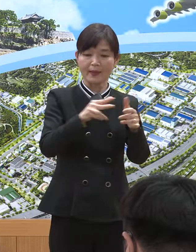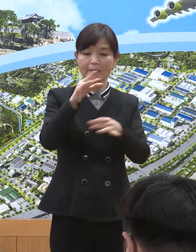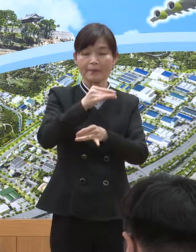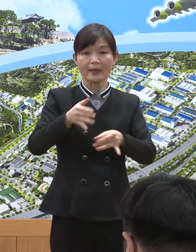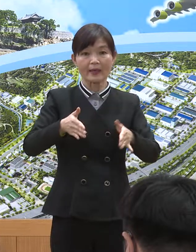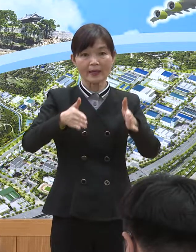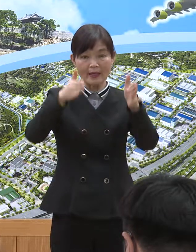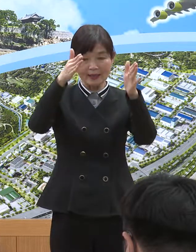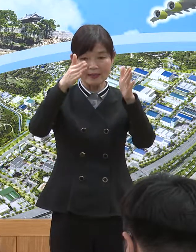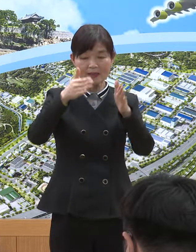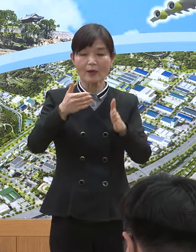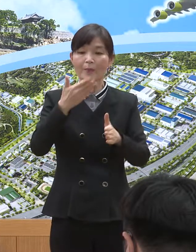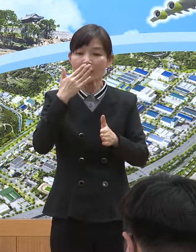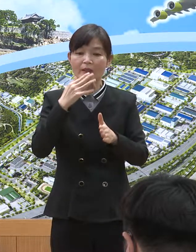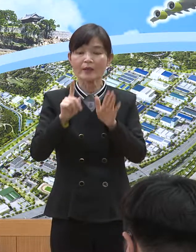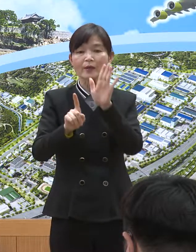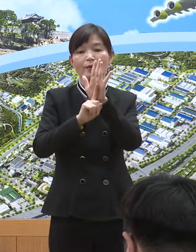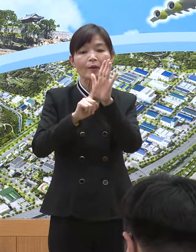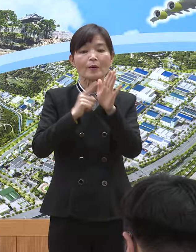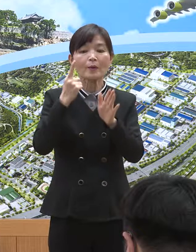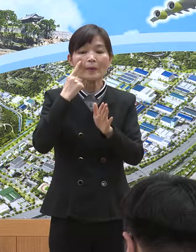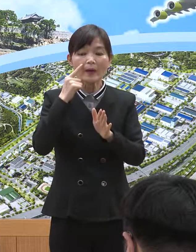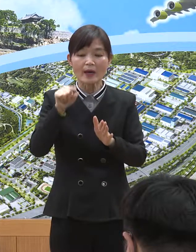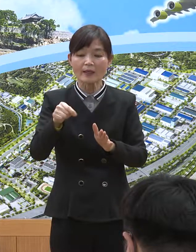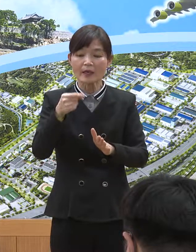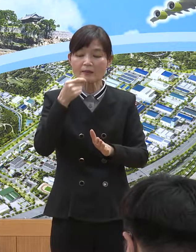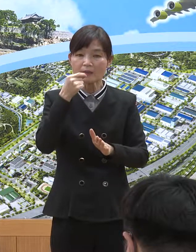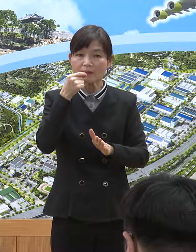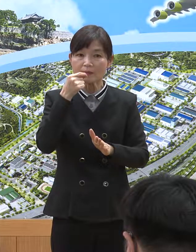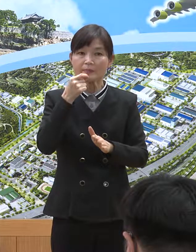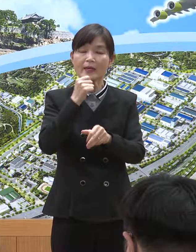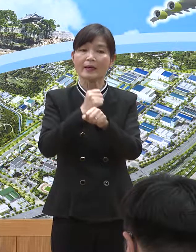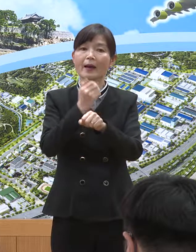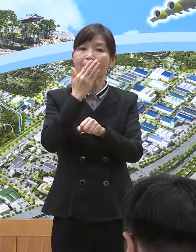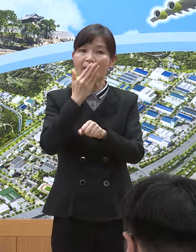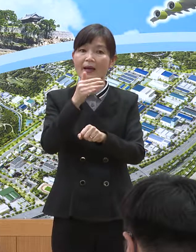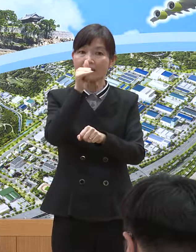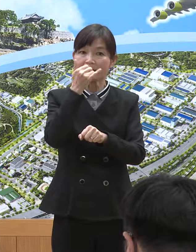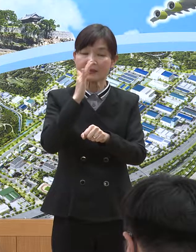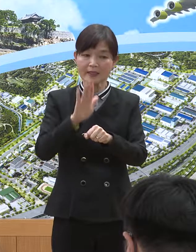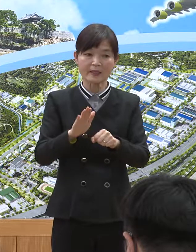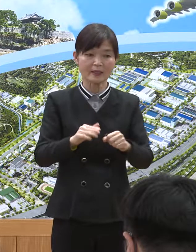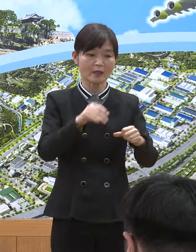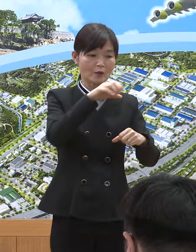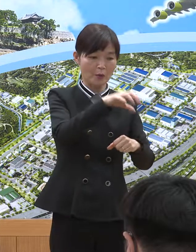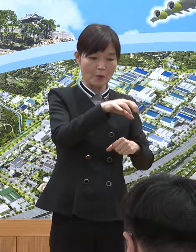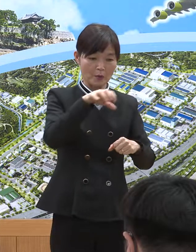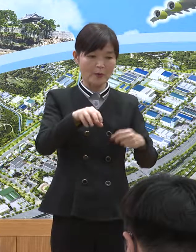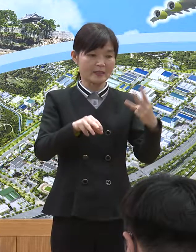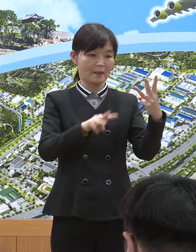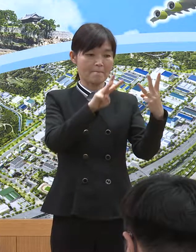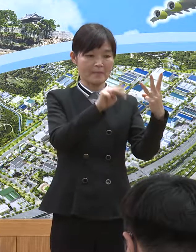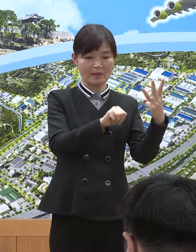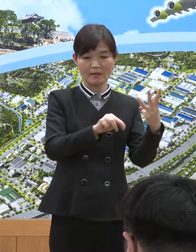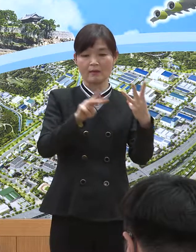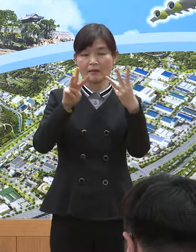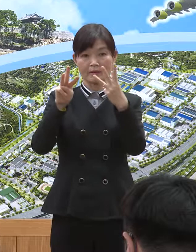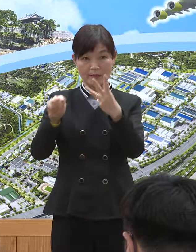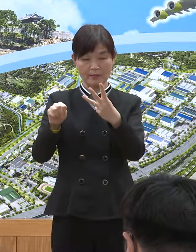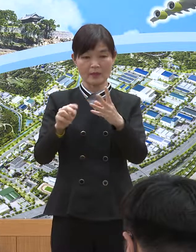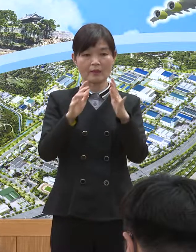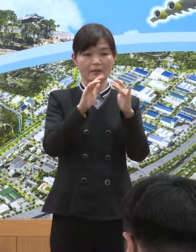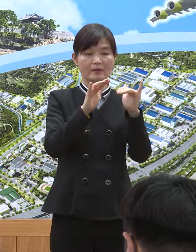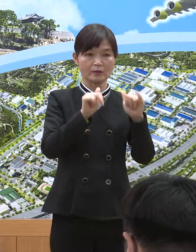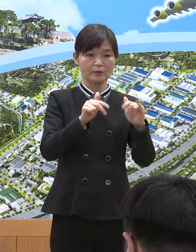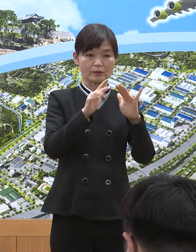유통시설에서는 시식 시험 코너 간격 3m 이상, 취식 중 사람 간 1m